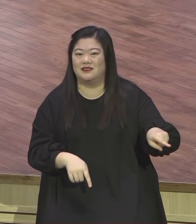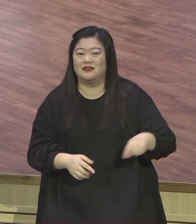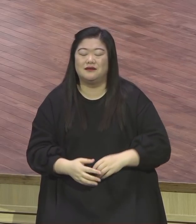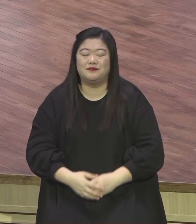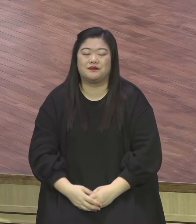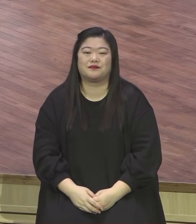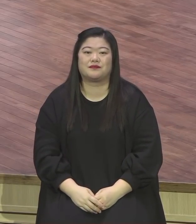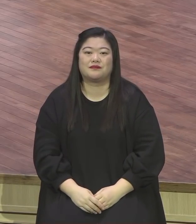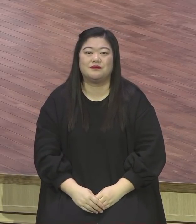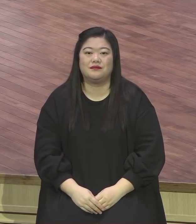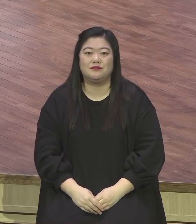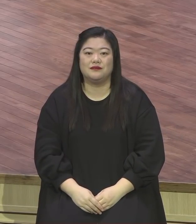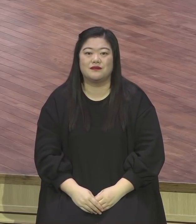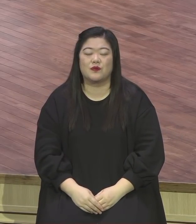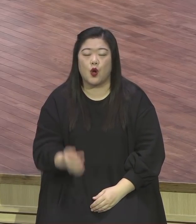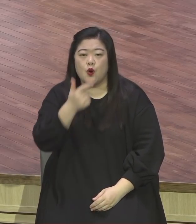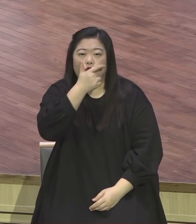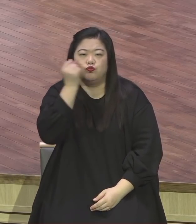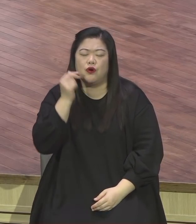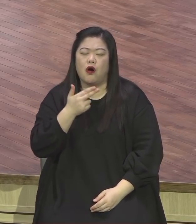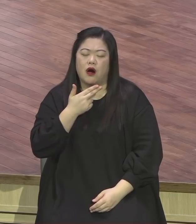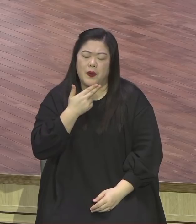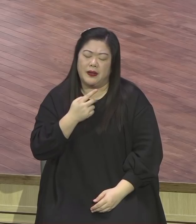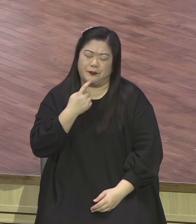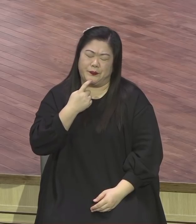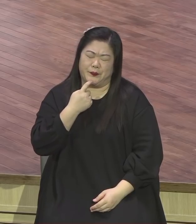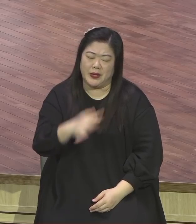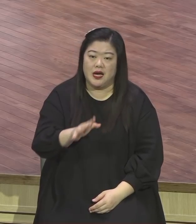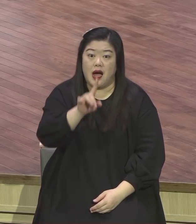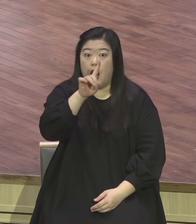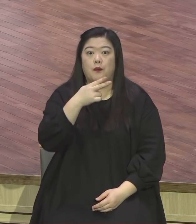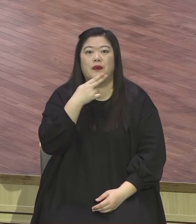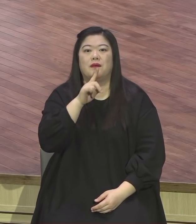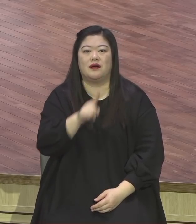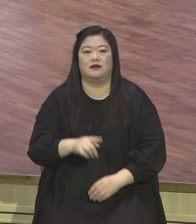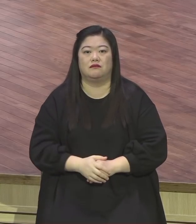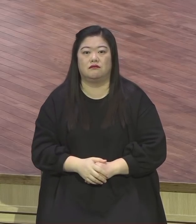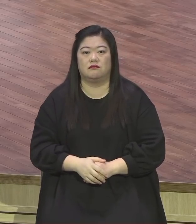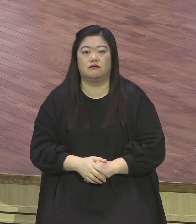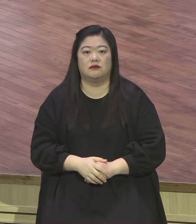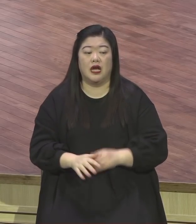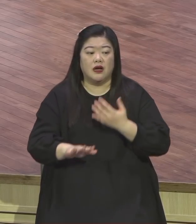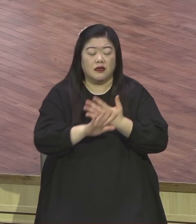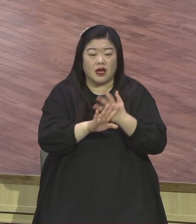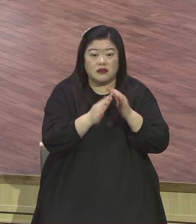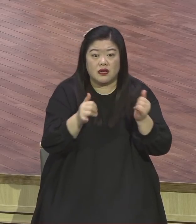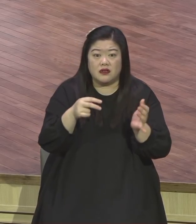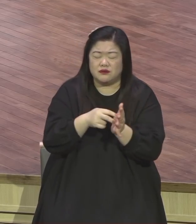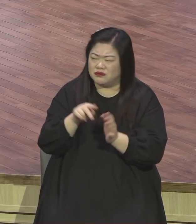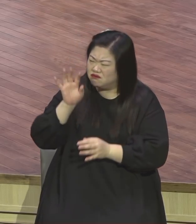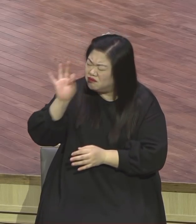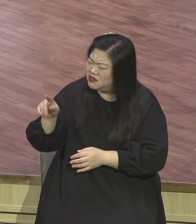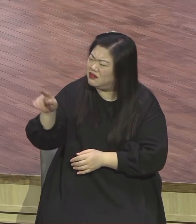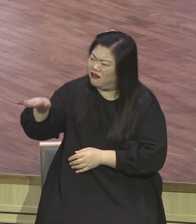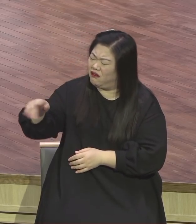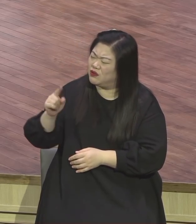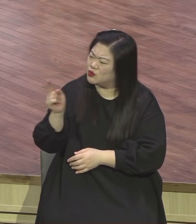그 말이에요 다른 사람이 볼 때는 되게 부족해 보이는데 자기는 전혀 부족하지 않아요 그 말 알아들여야 돼요 자기는 너무